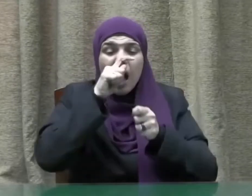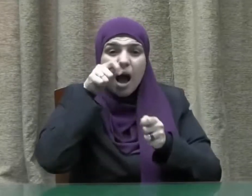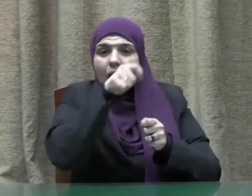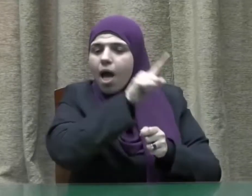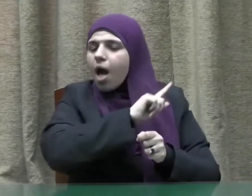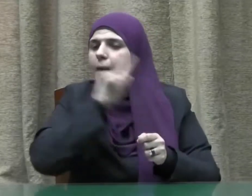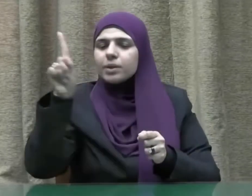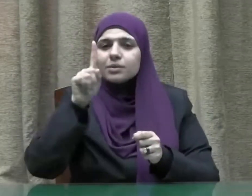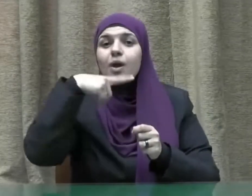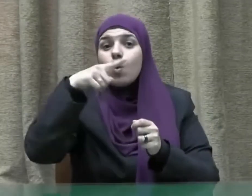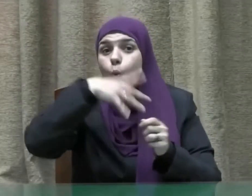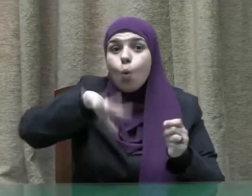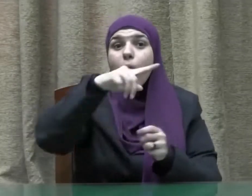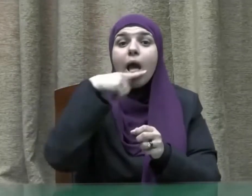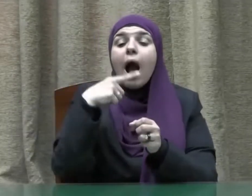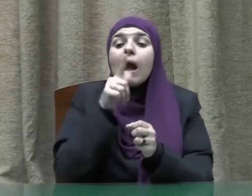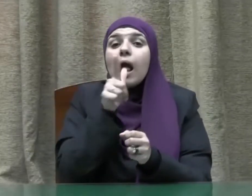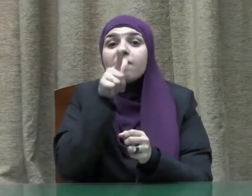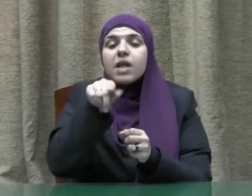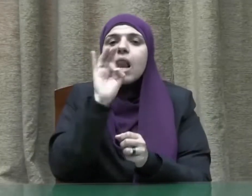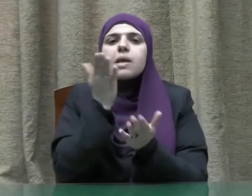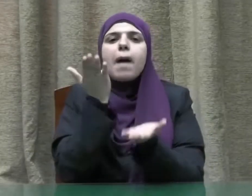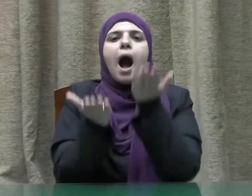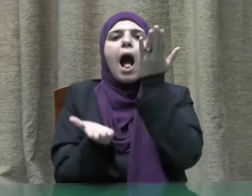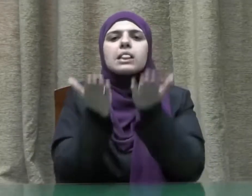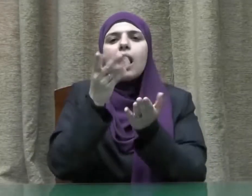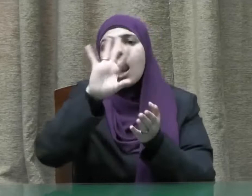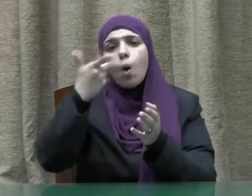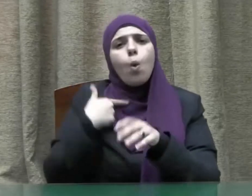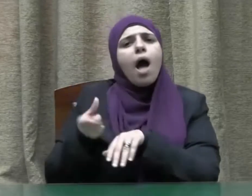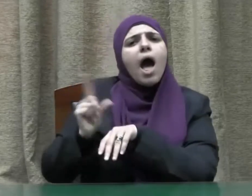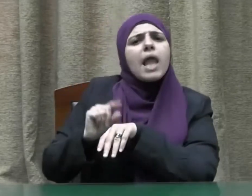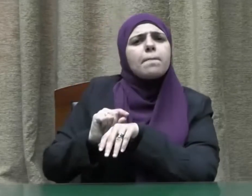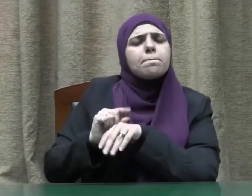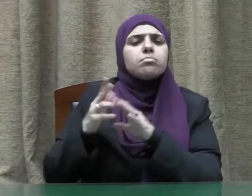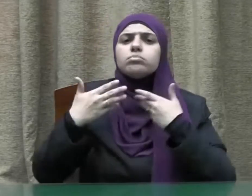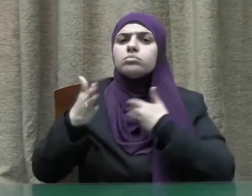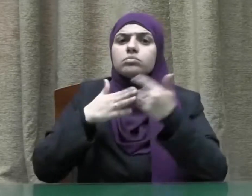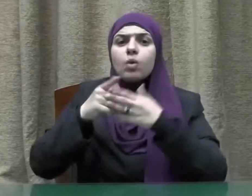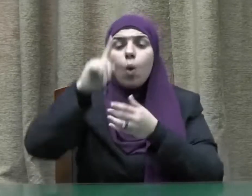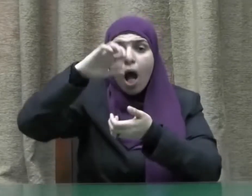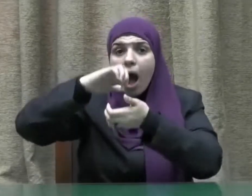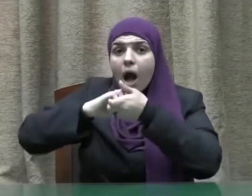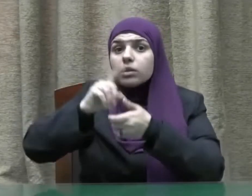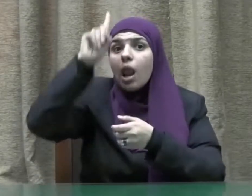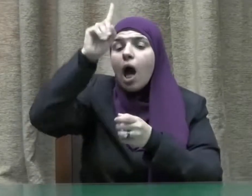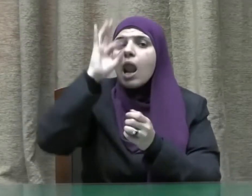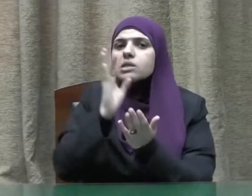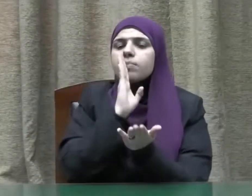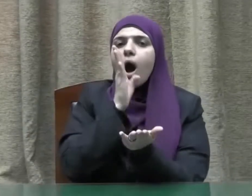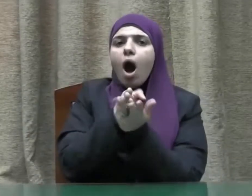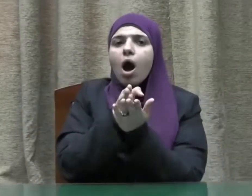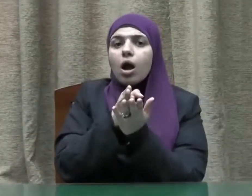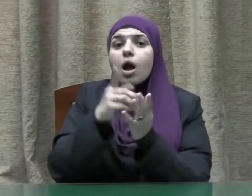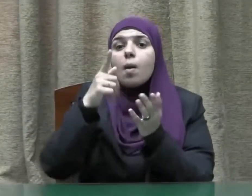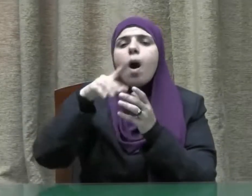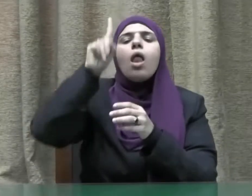وسعها وإذا قلتم فاعدلوا ولو كان ذا قربا وبعهد الله أوفوا ذلكم